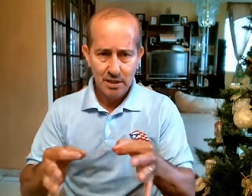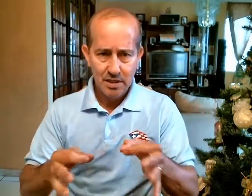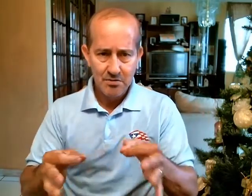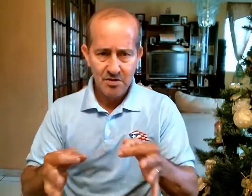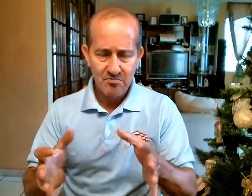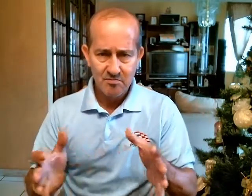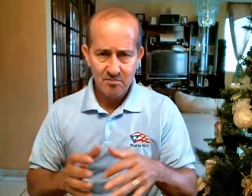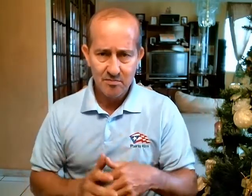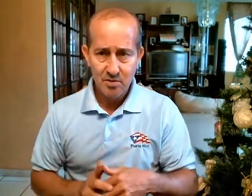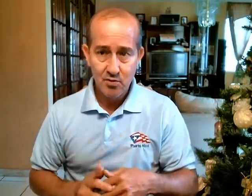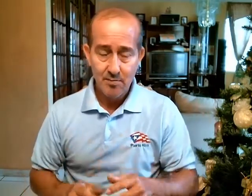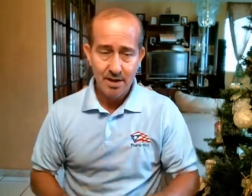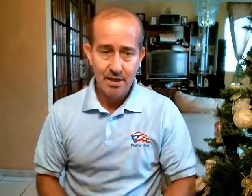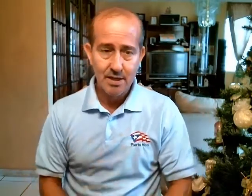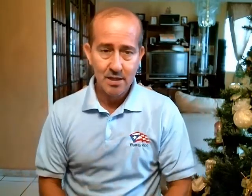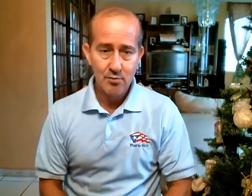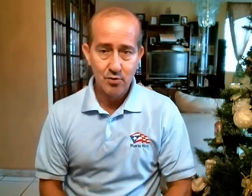escribí, usa para adjetivos